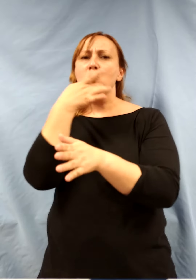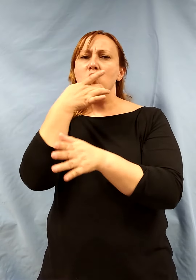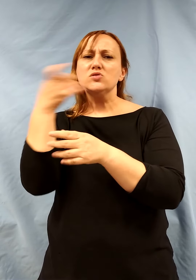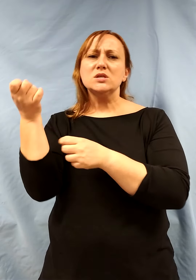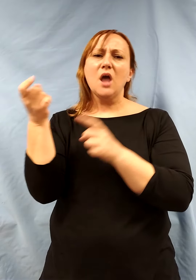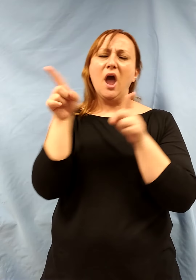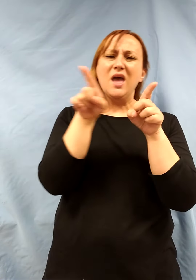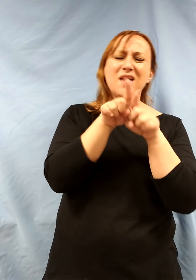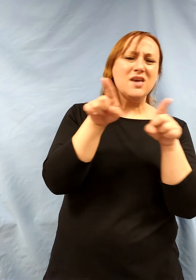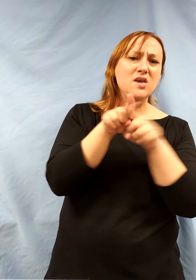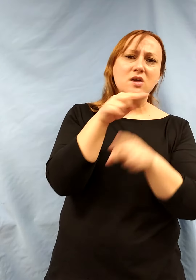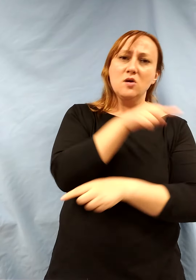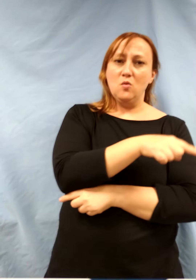Reflexionó sobre la idea